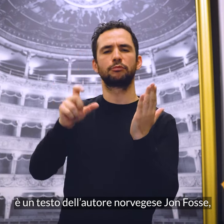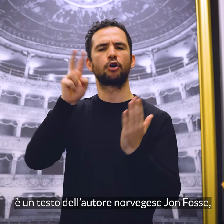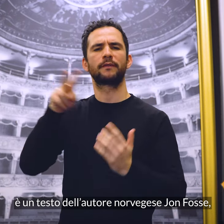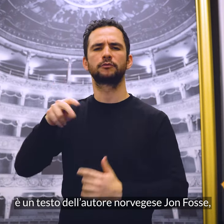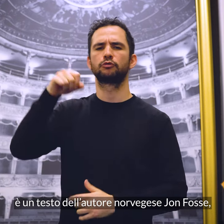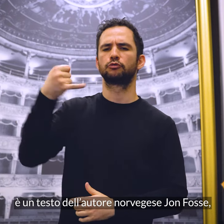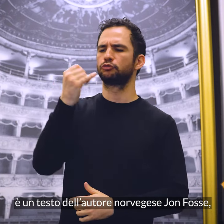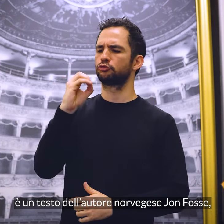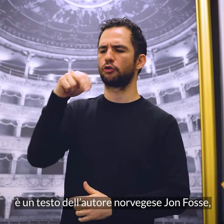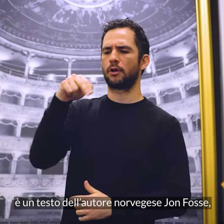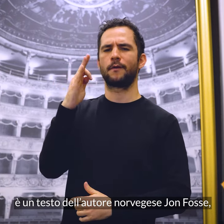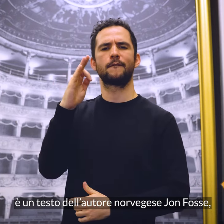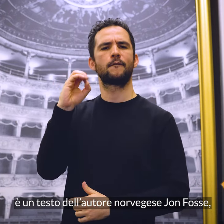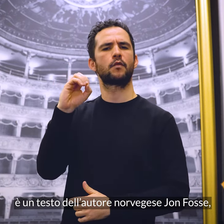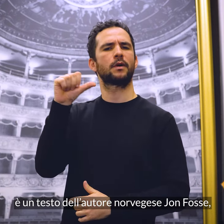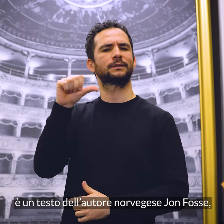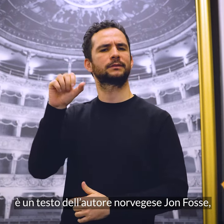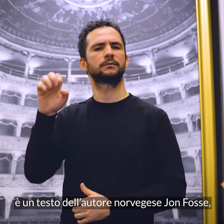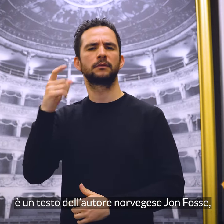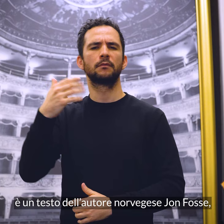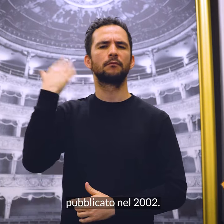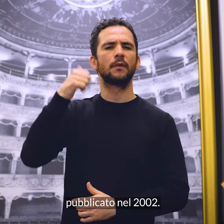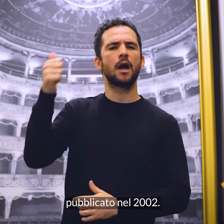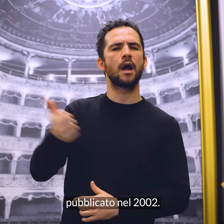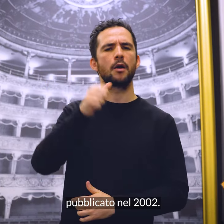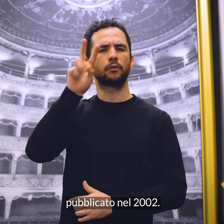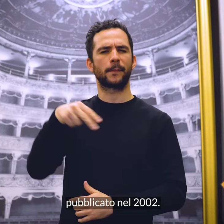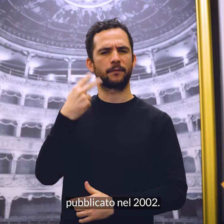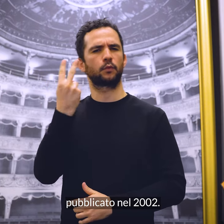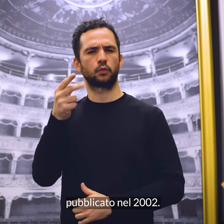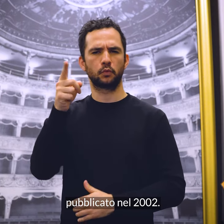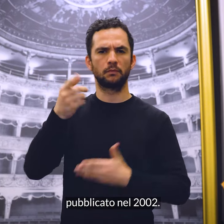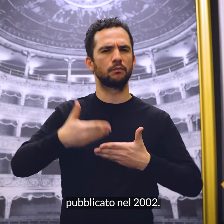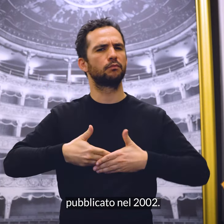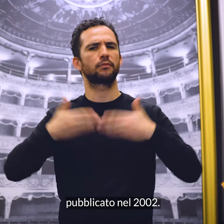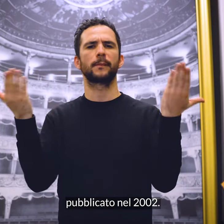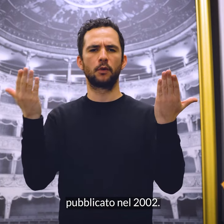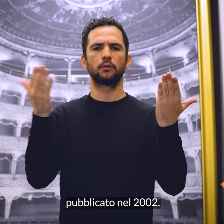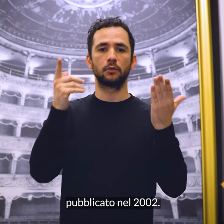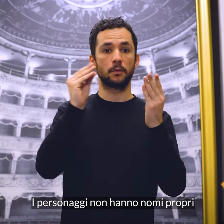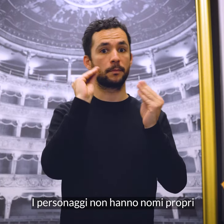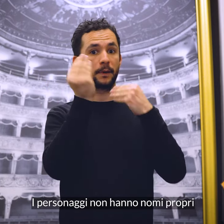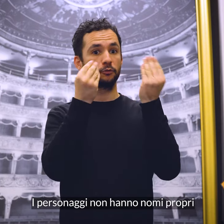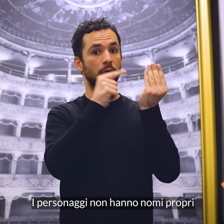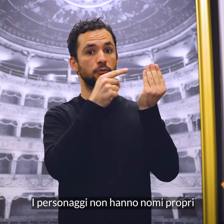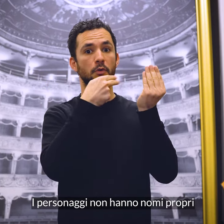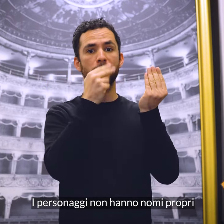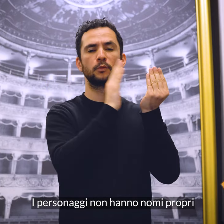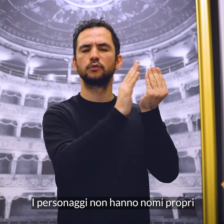norvegese Jon Fosse, pubblicato nel 2002. I personaggi non